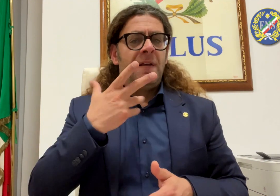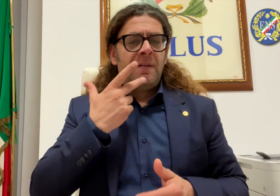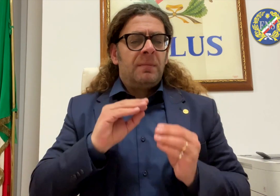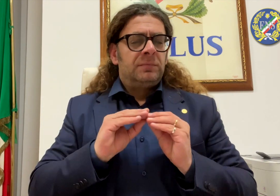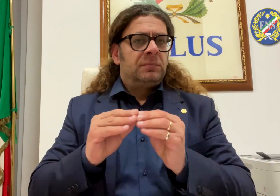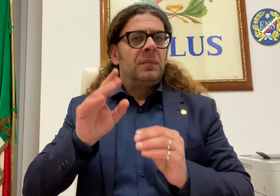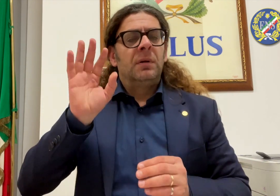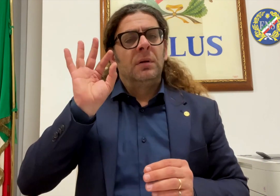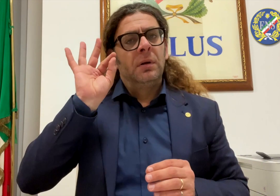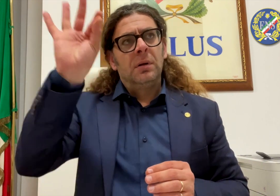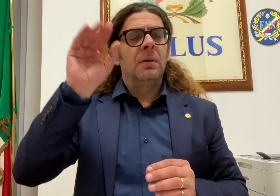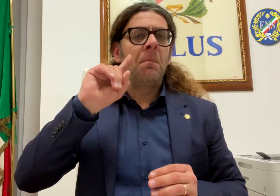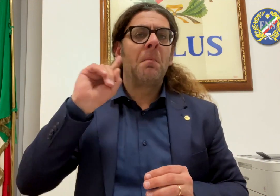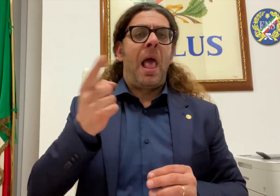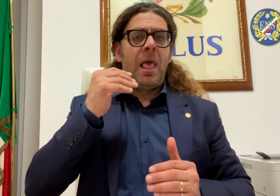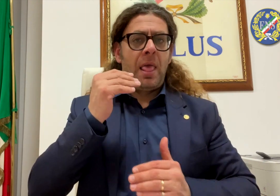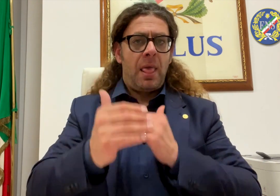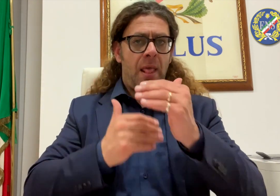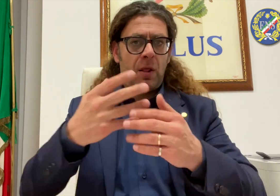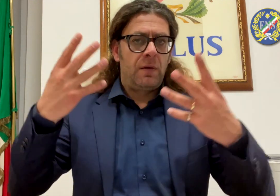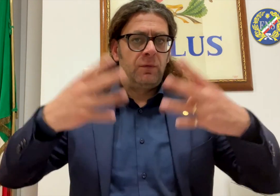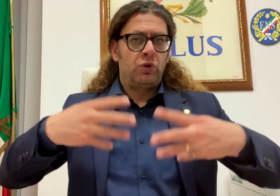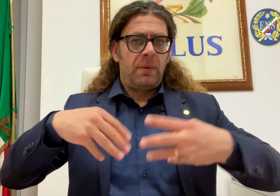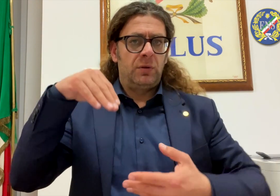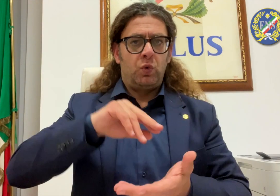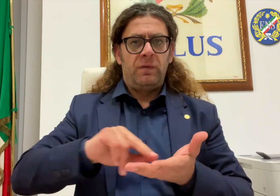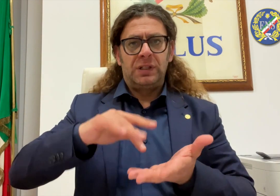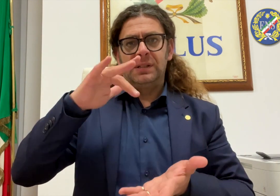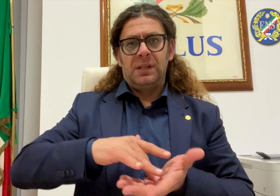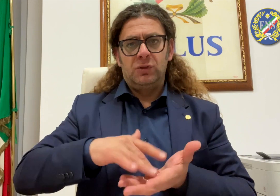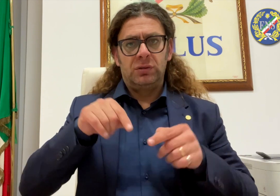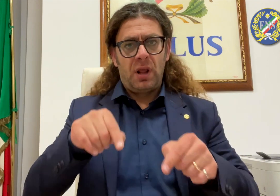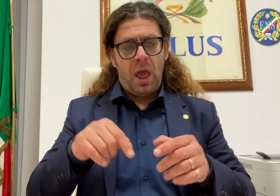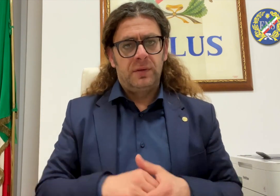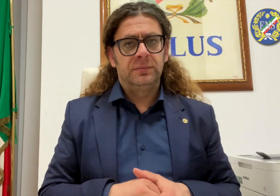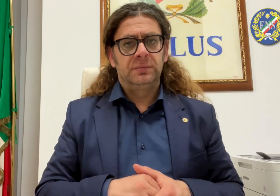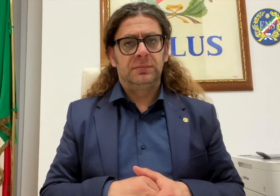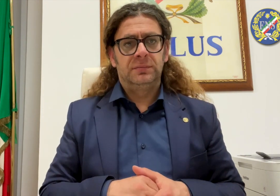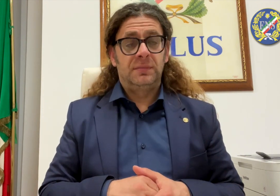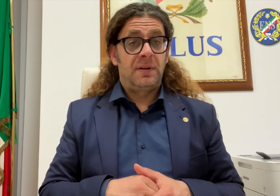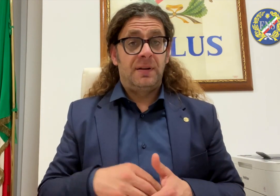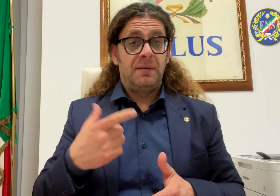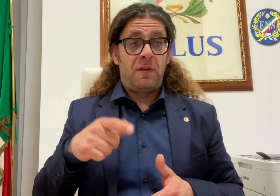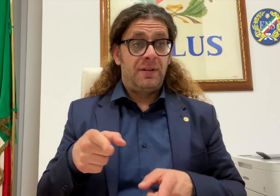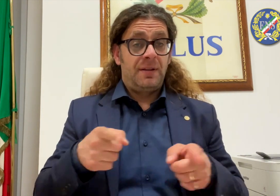presentare le proprie stanze. La strada da percorrere sarà sicuramente lunga. Seguiremo tutto l'iter. Possiamo ritenerci